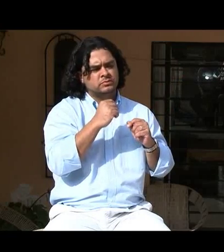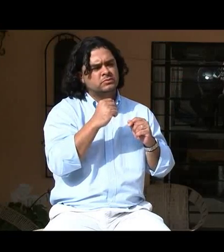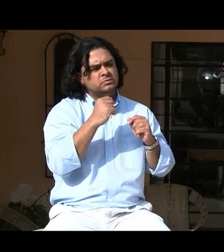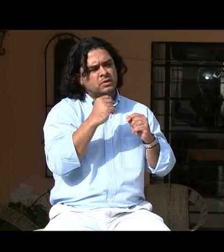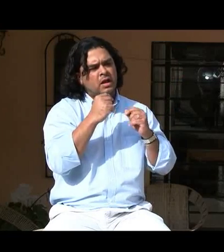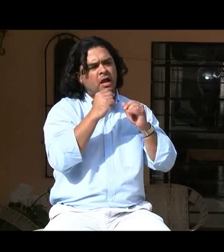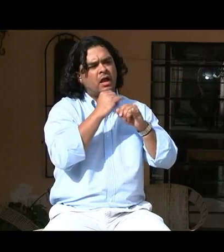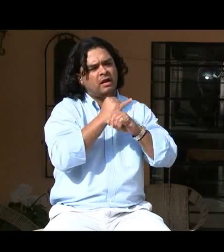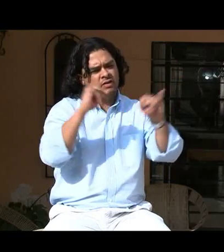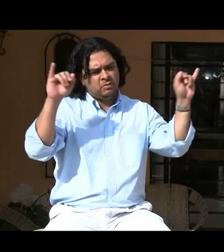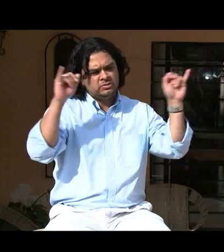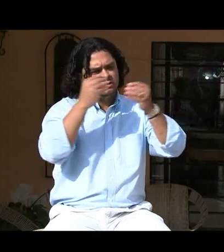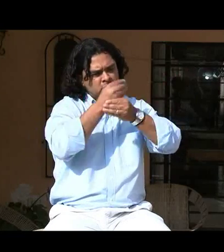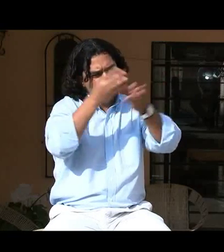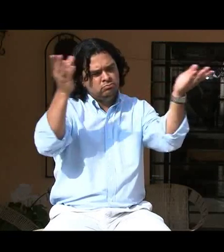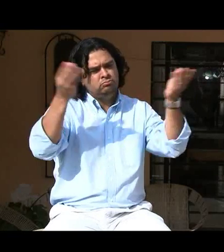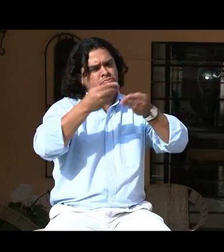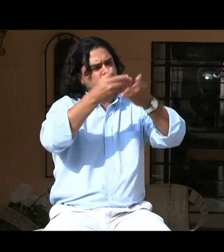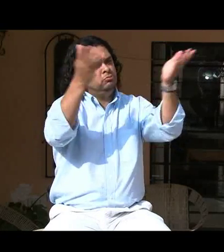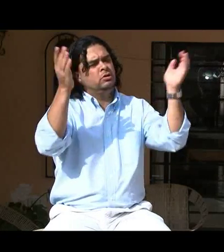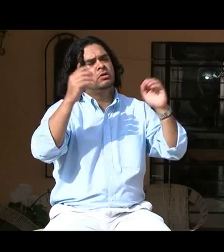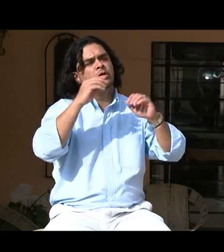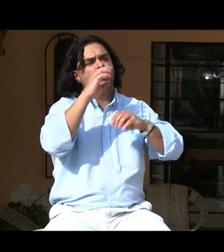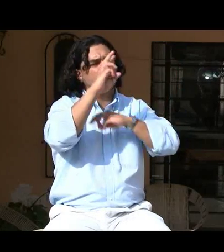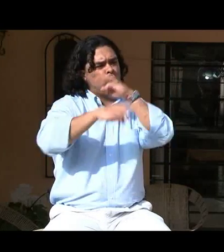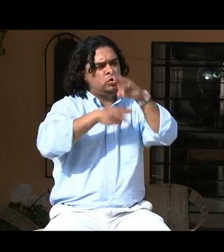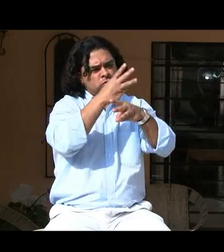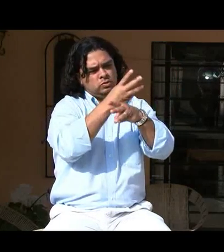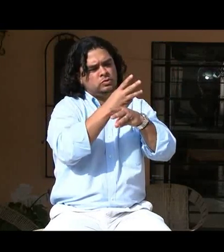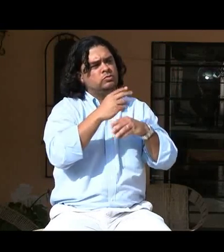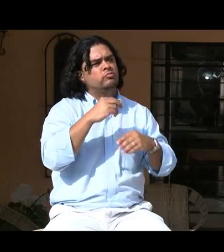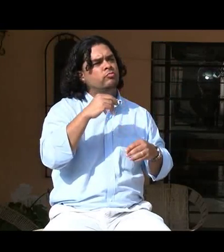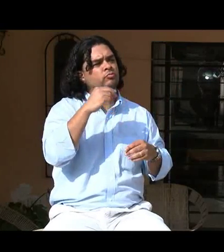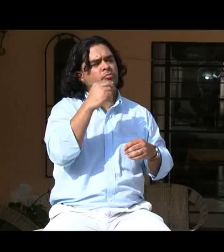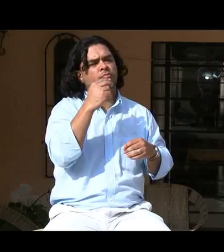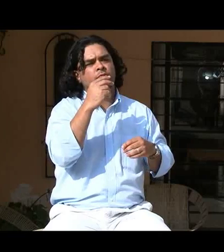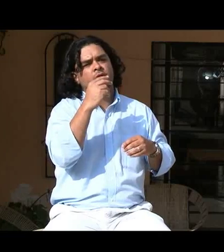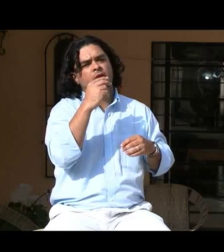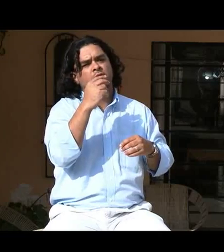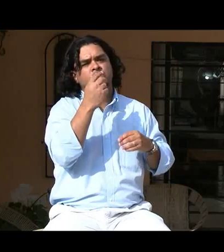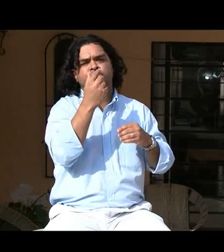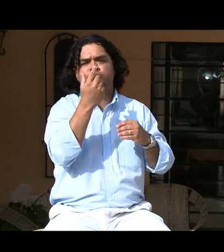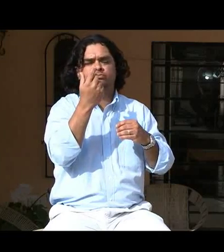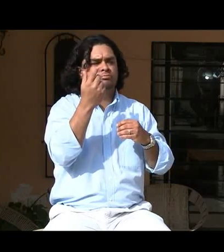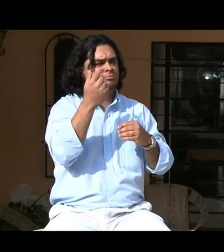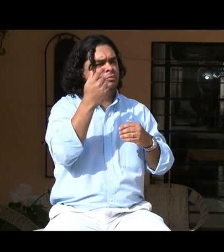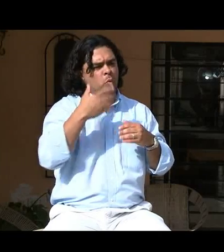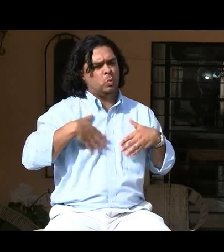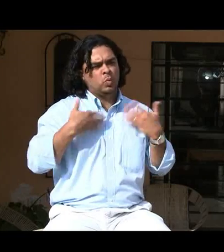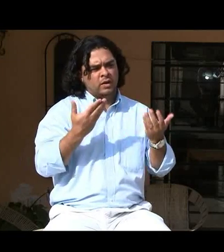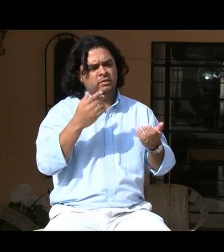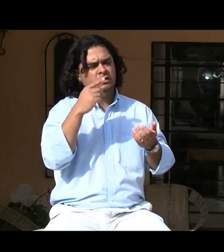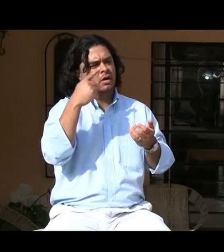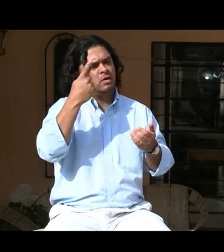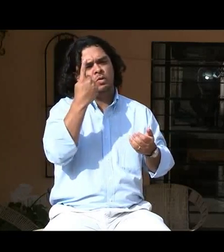La Universidad de Gallaudet está abierta para todos los sordos del mundo.